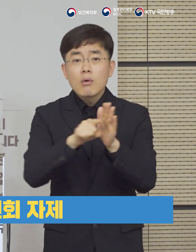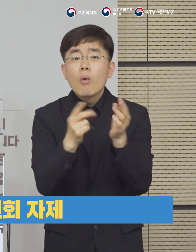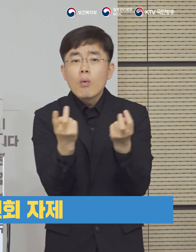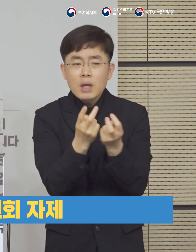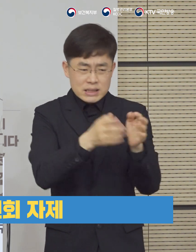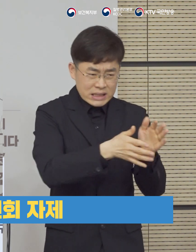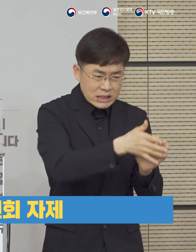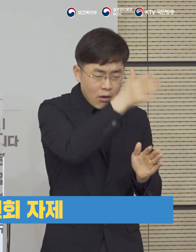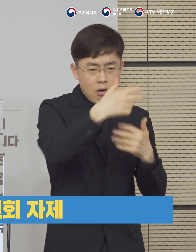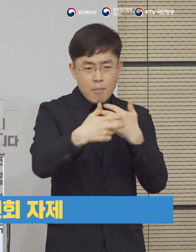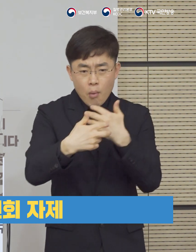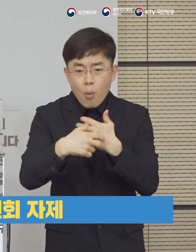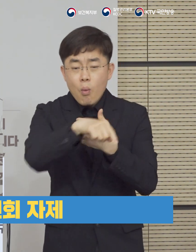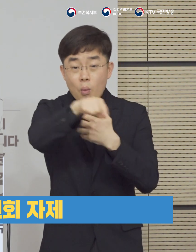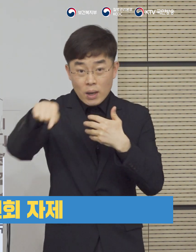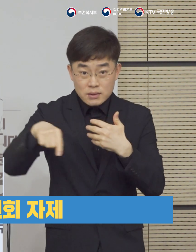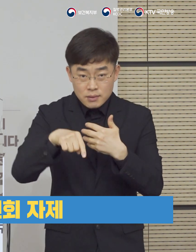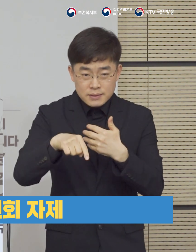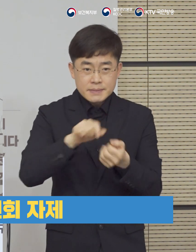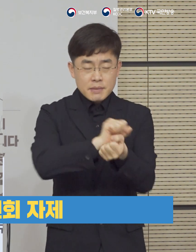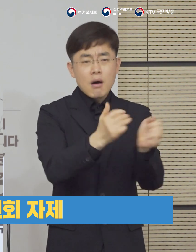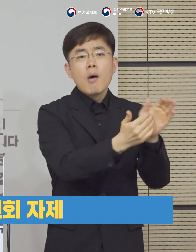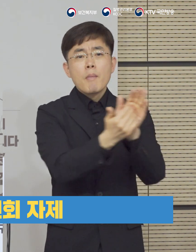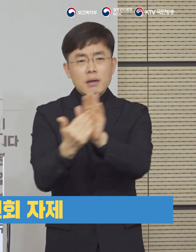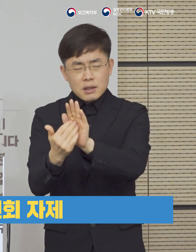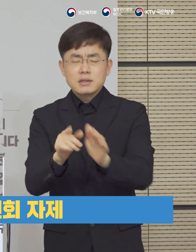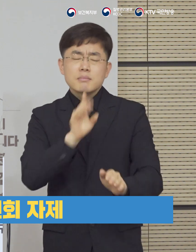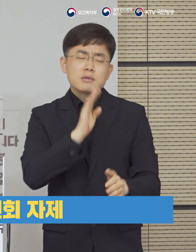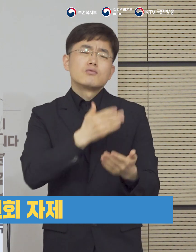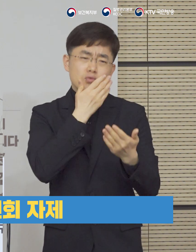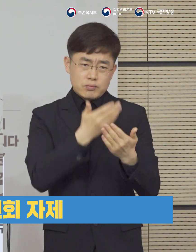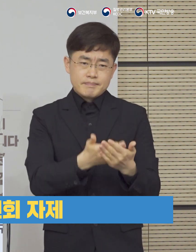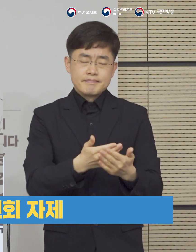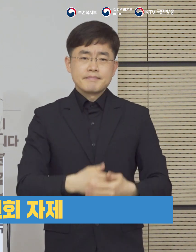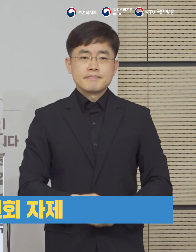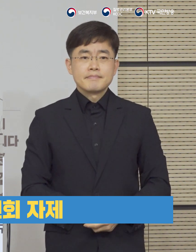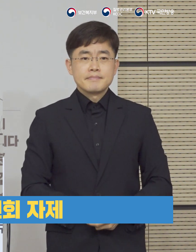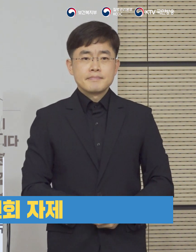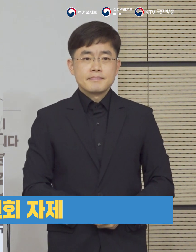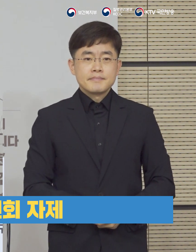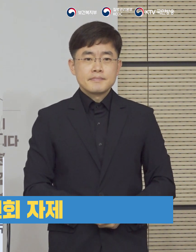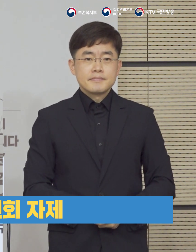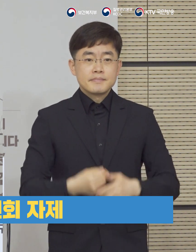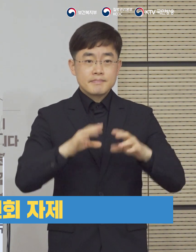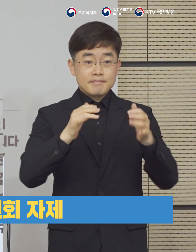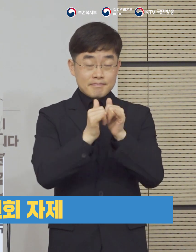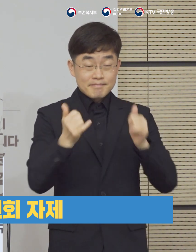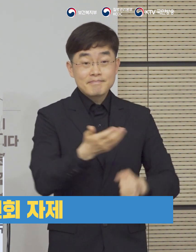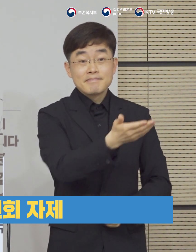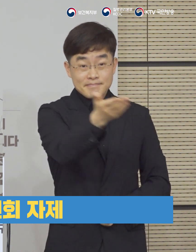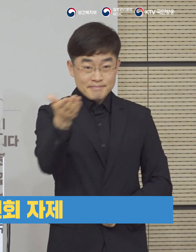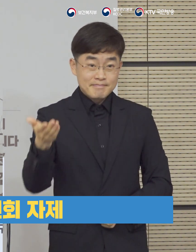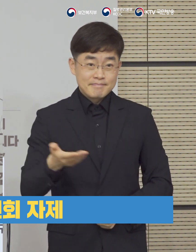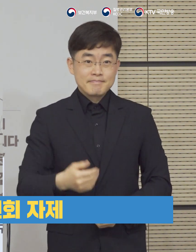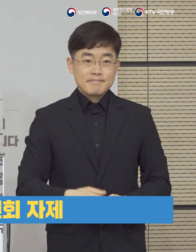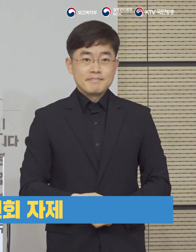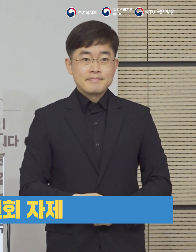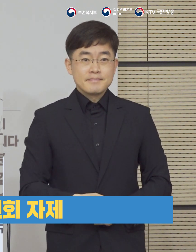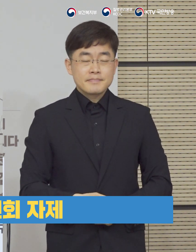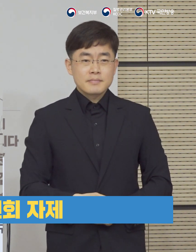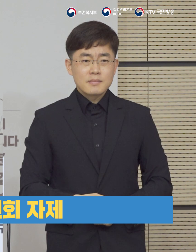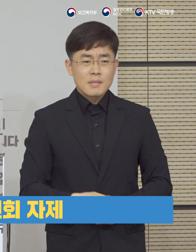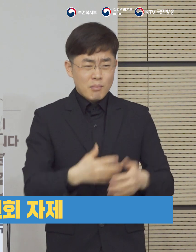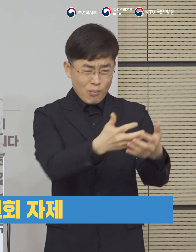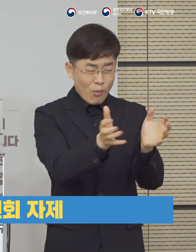방지하기 위해서는 시설과 병원에서의 집단 감염을 차단하는 것이 매우 중요합니다. 따라서 국민